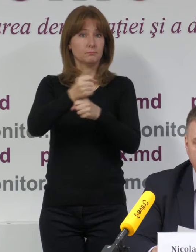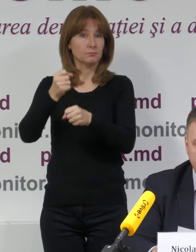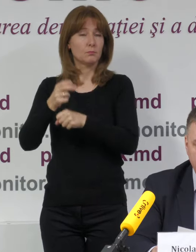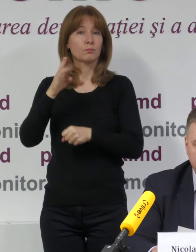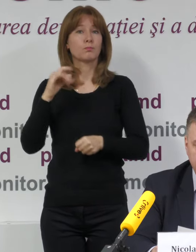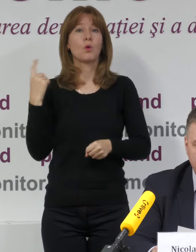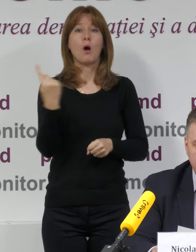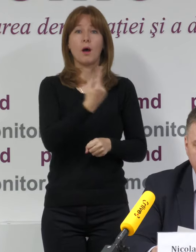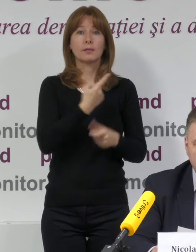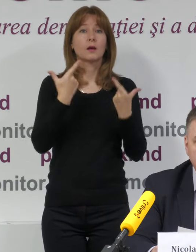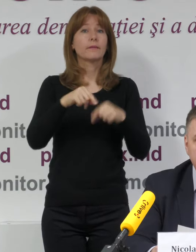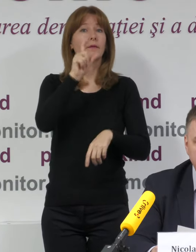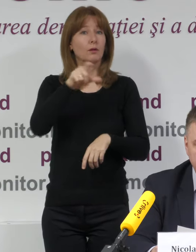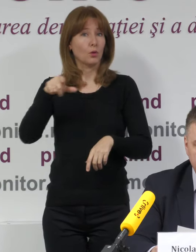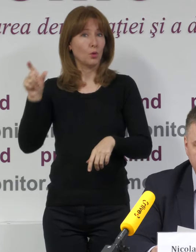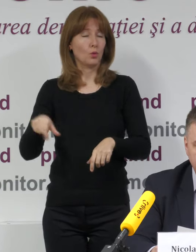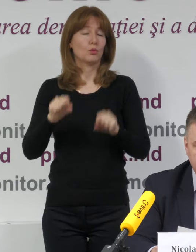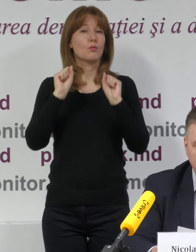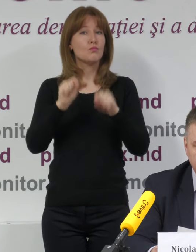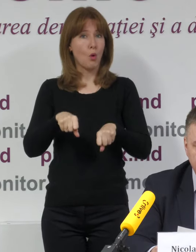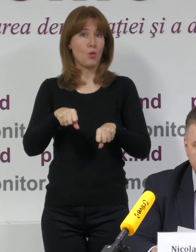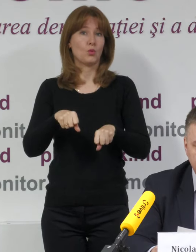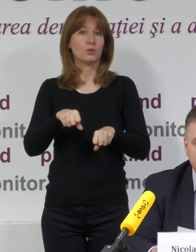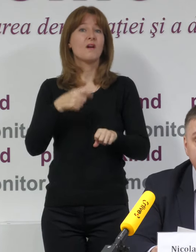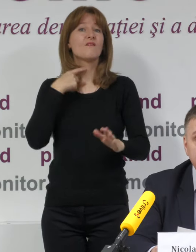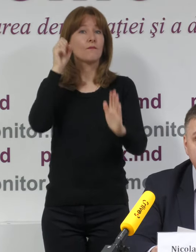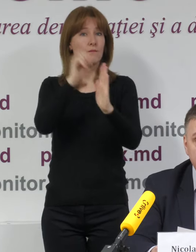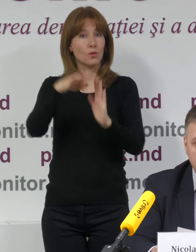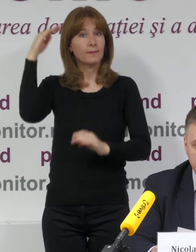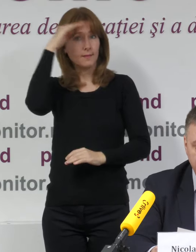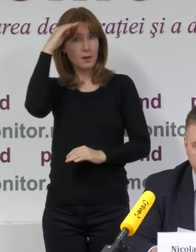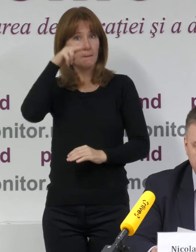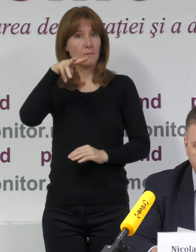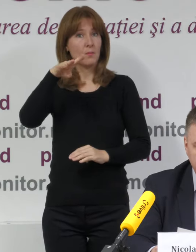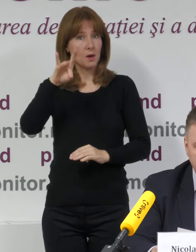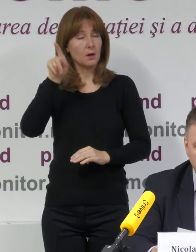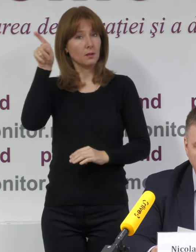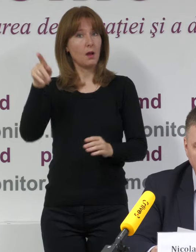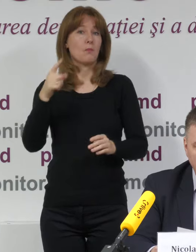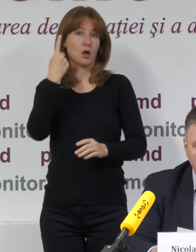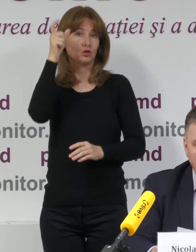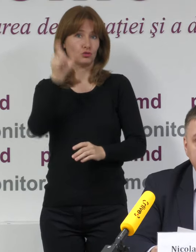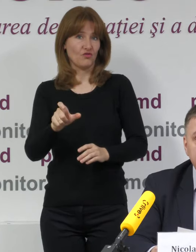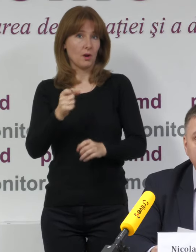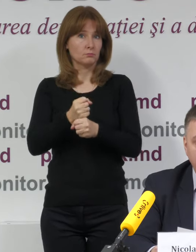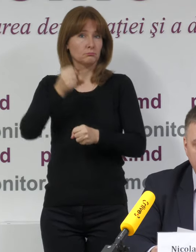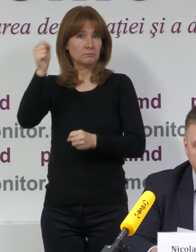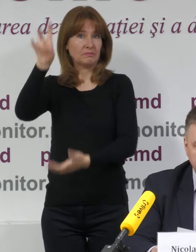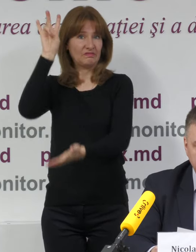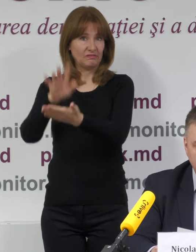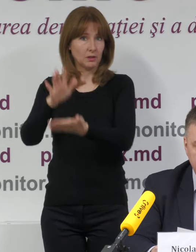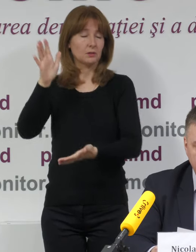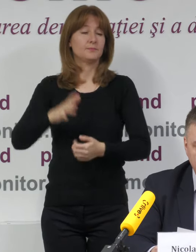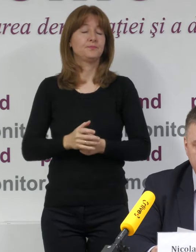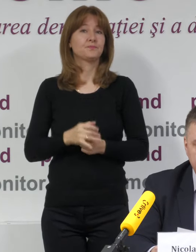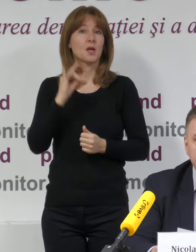exercita dreptul de vot a legătorii din regiunea transnistreană este repartizat de asemenea câte un observator static. O atenție aparte